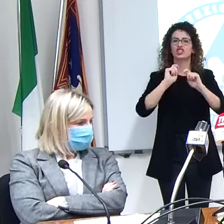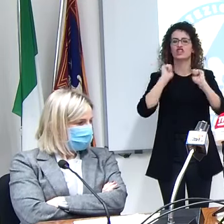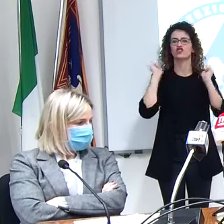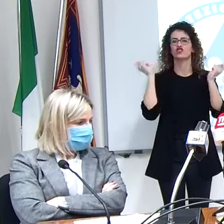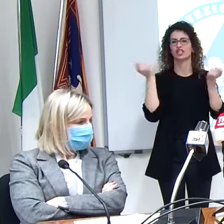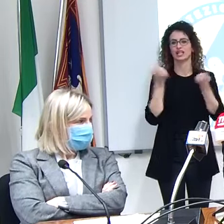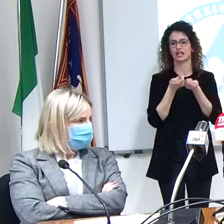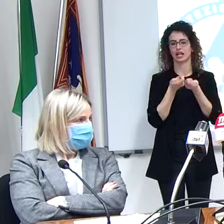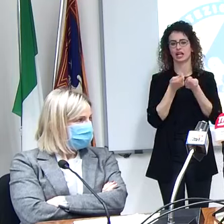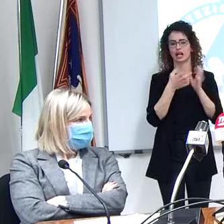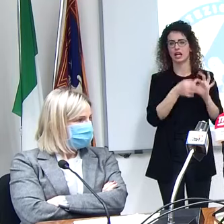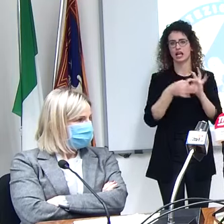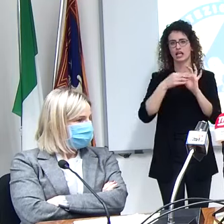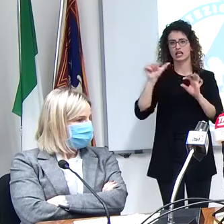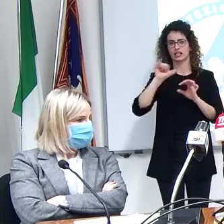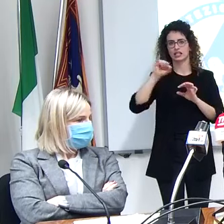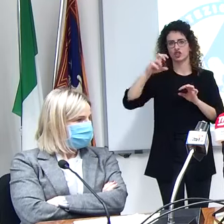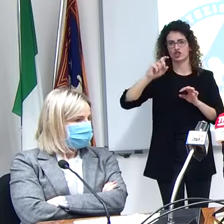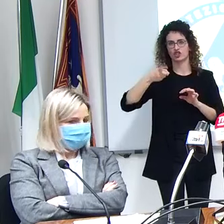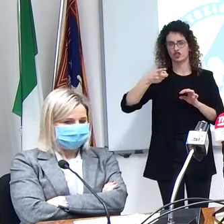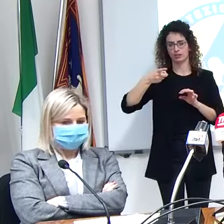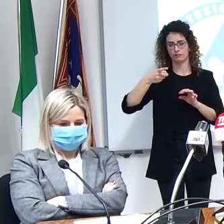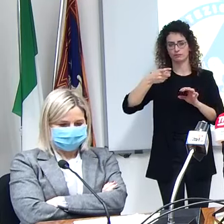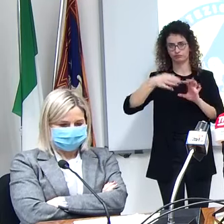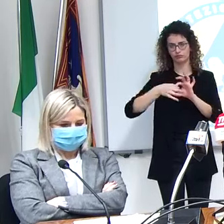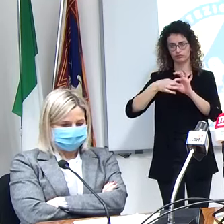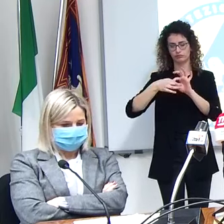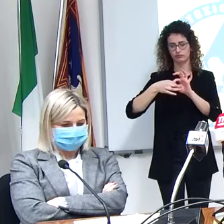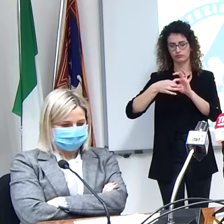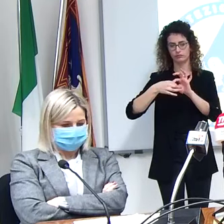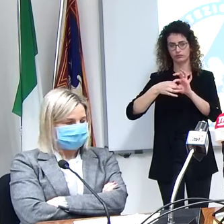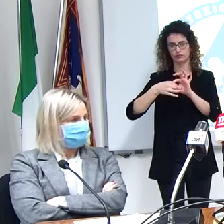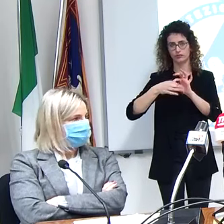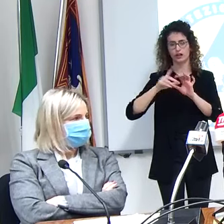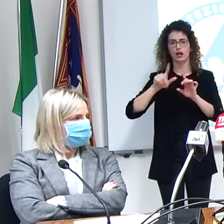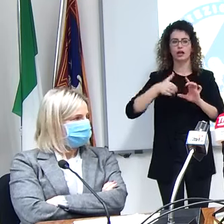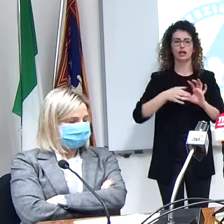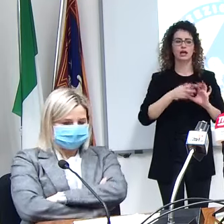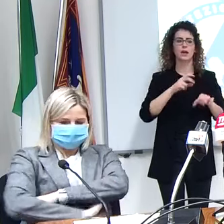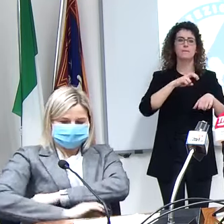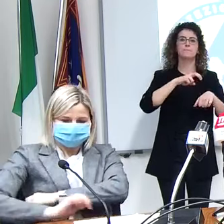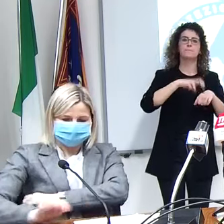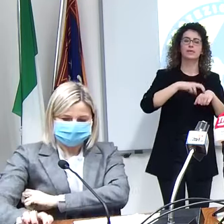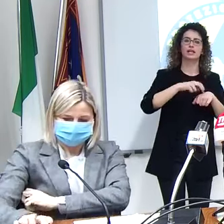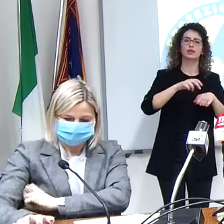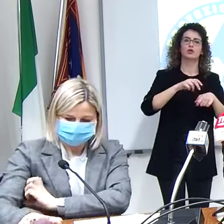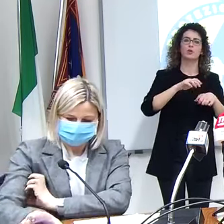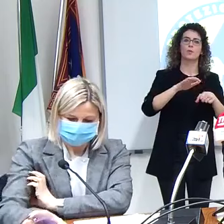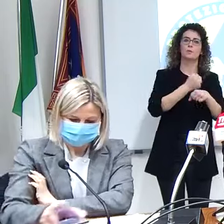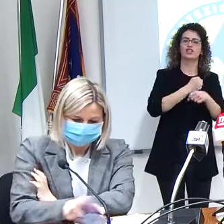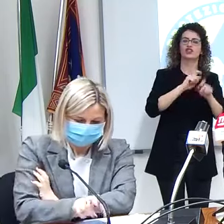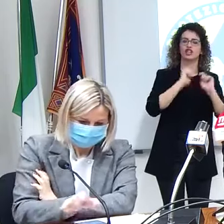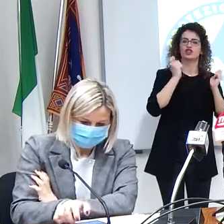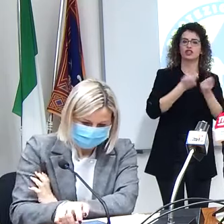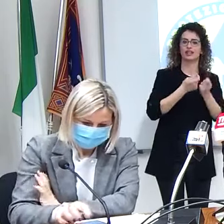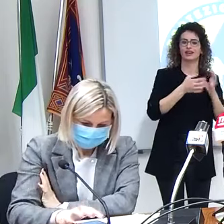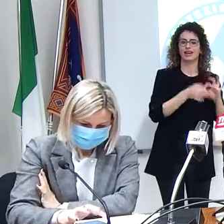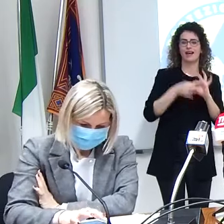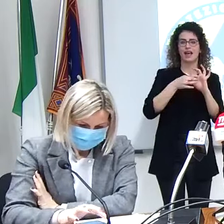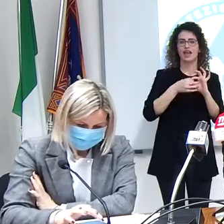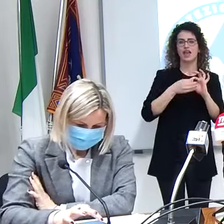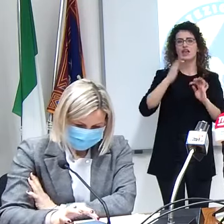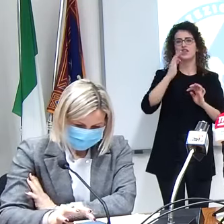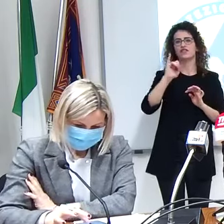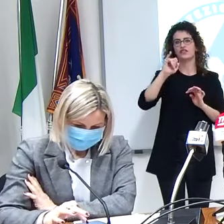scientifica e un medico di medicina generale invece indicato dalla FIMG ecco questi medici